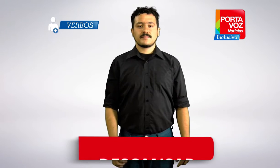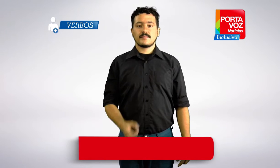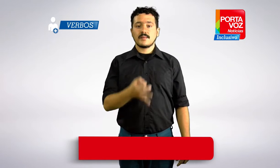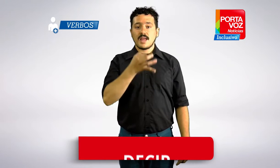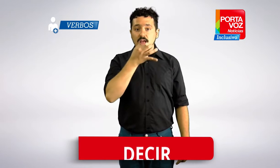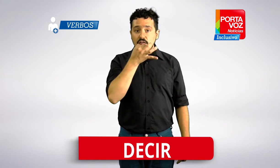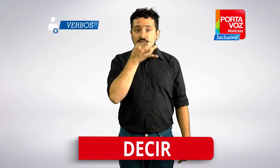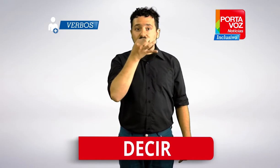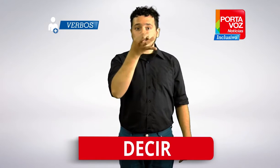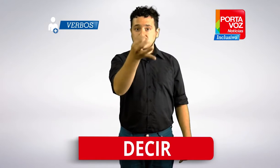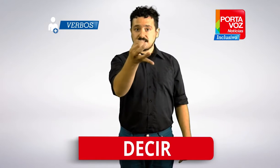Decir.